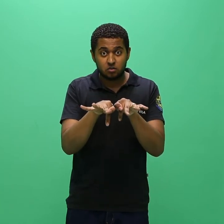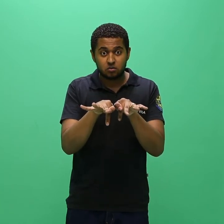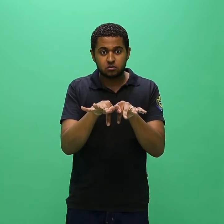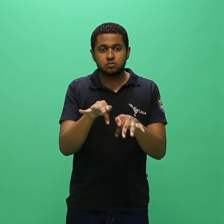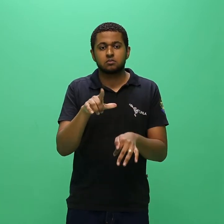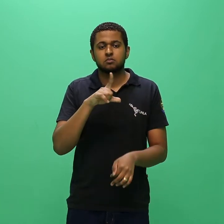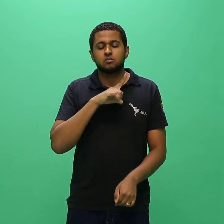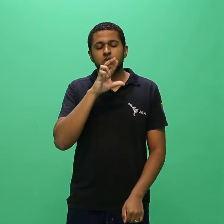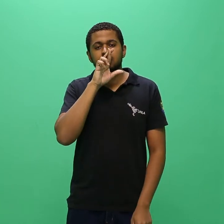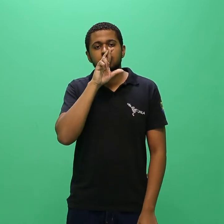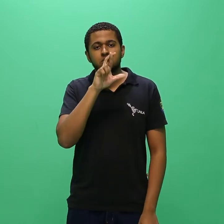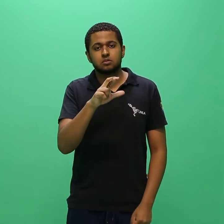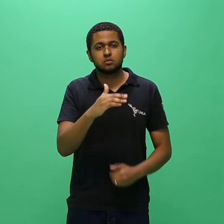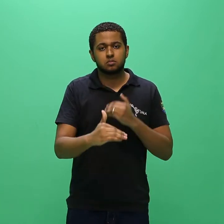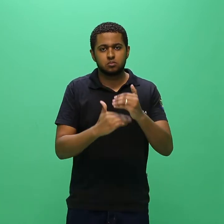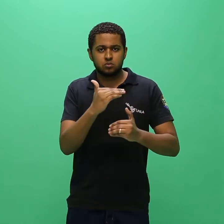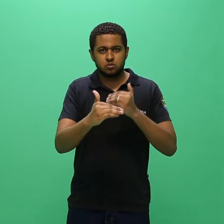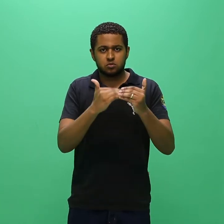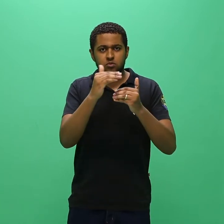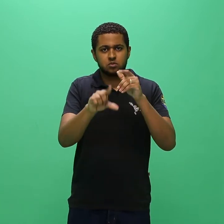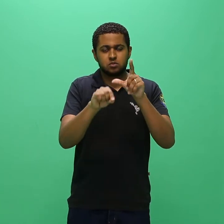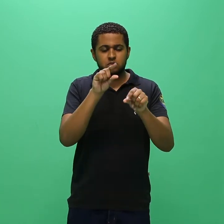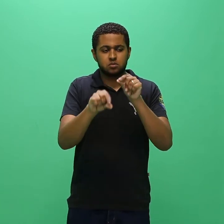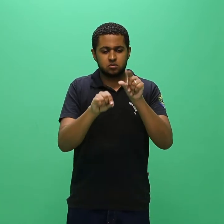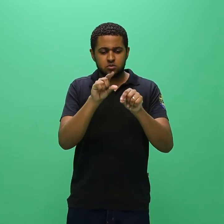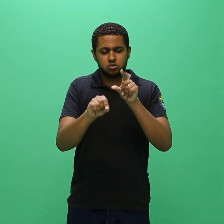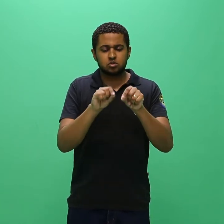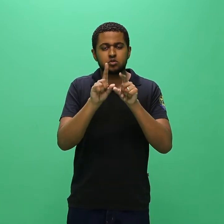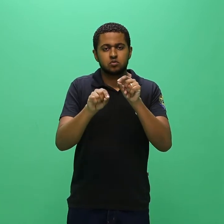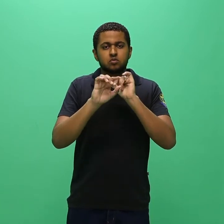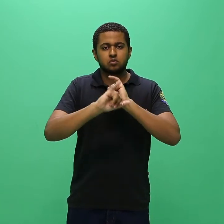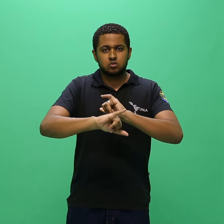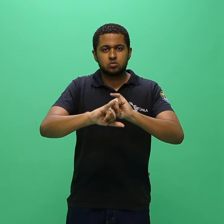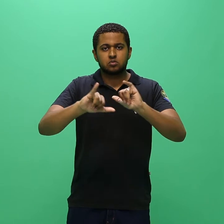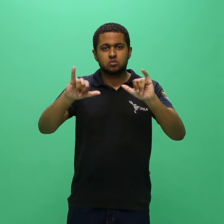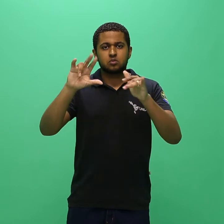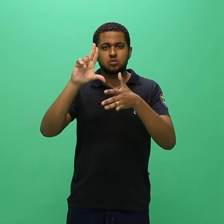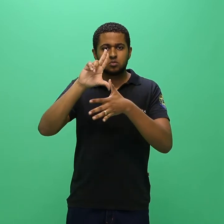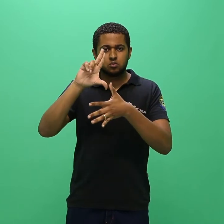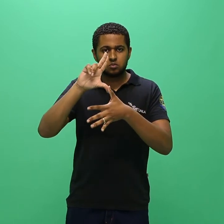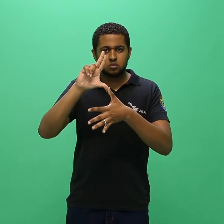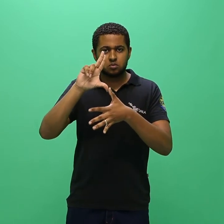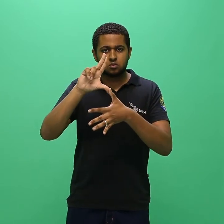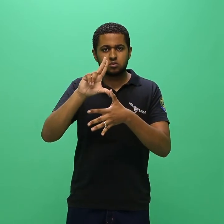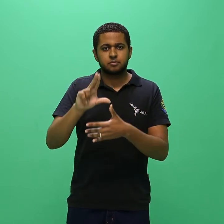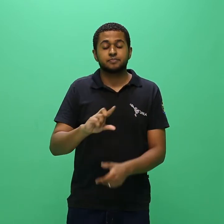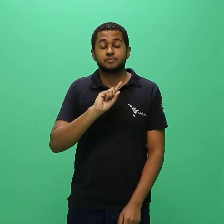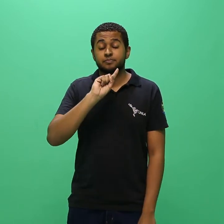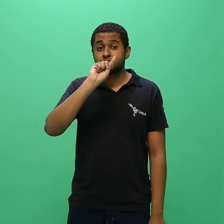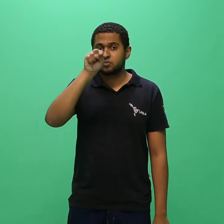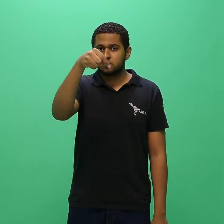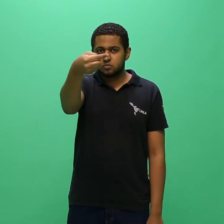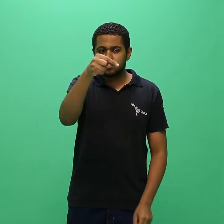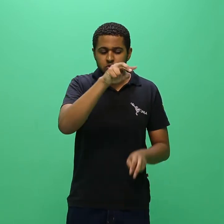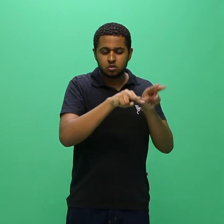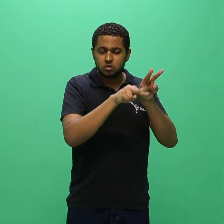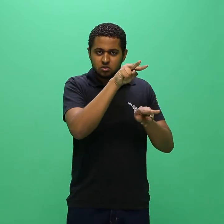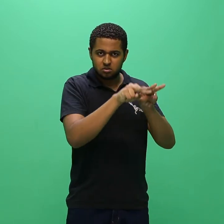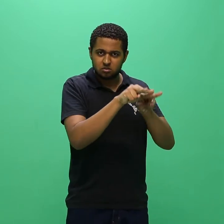seletivo divulgado pela UNILA, após as análises dos recursos interpostos pelos candidatos.